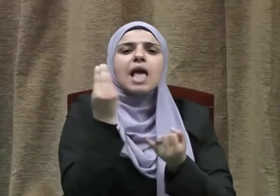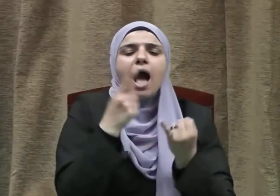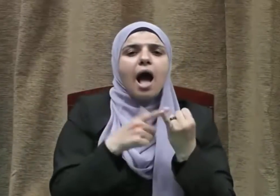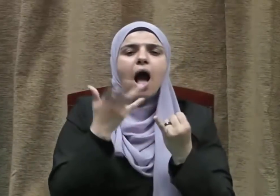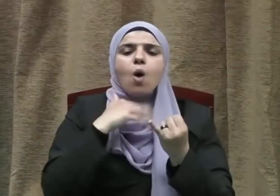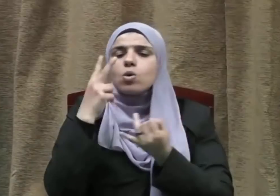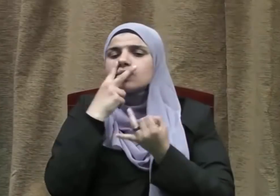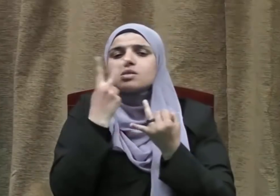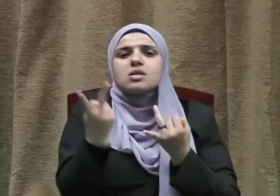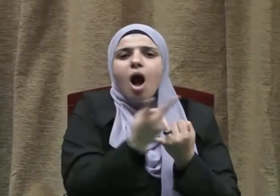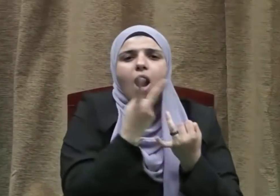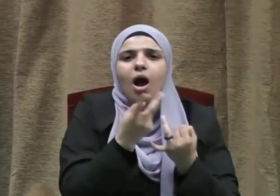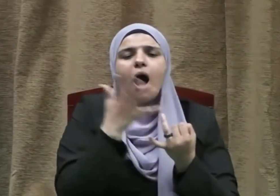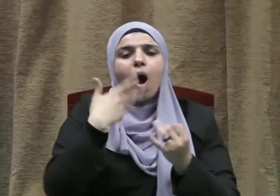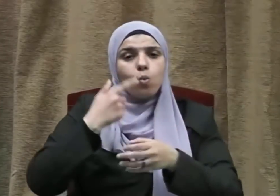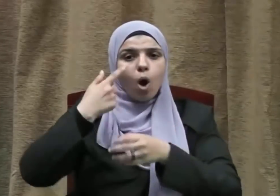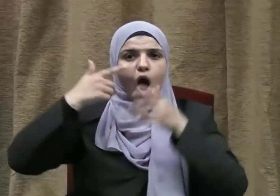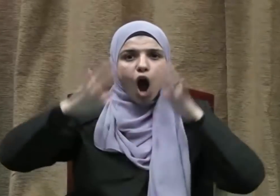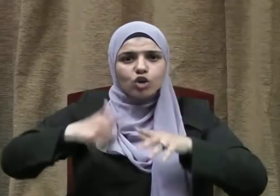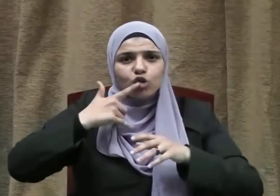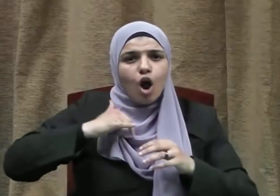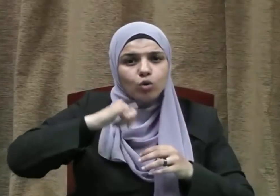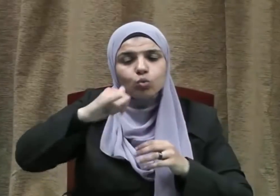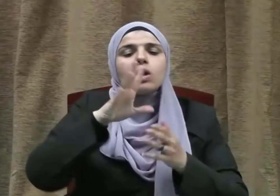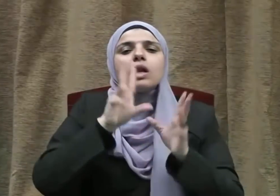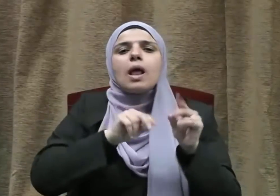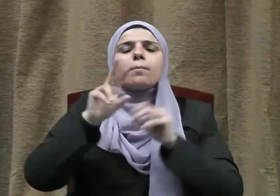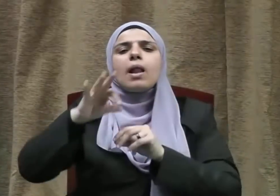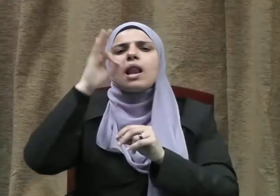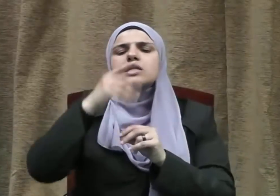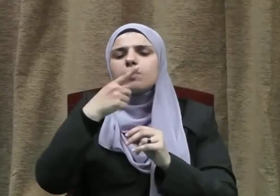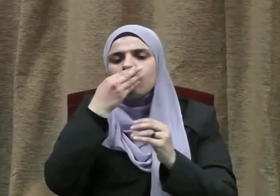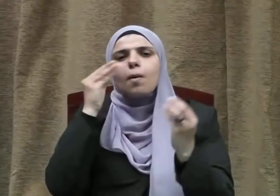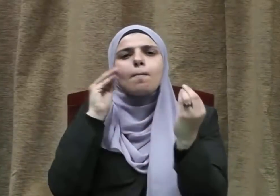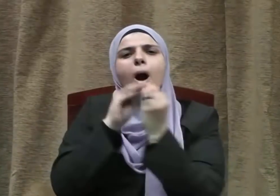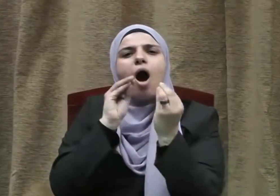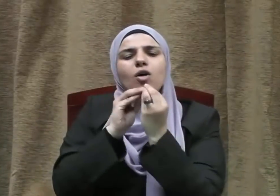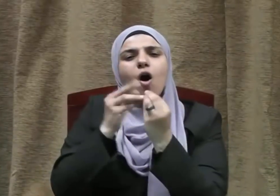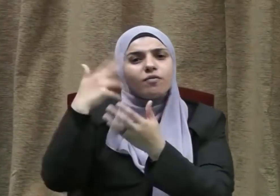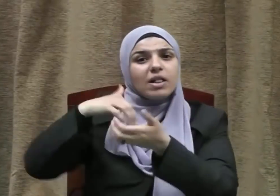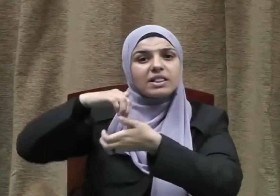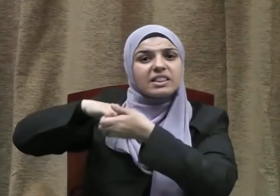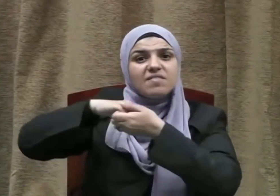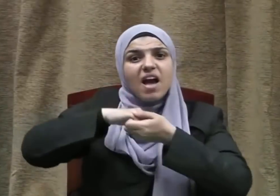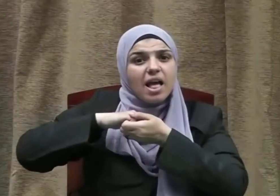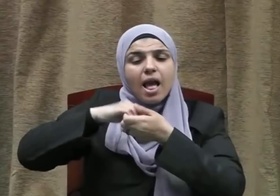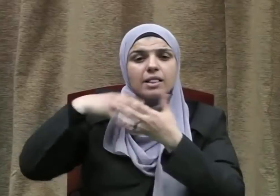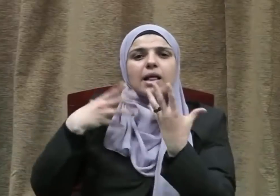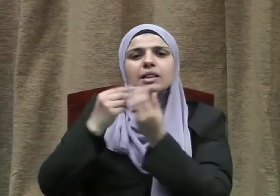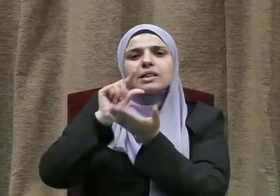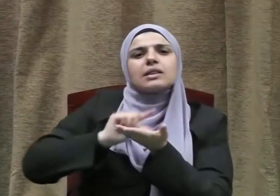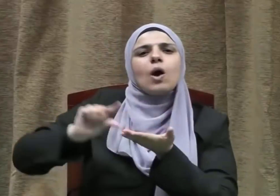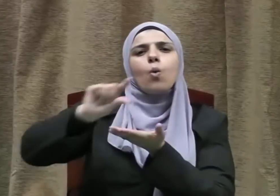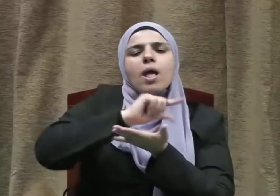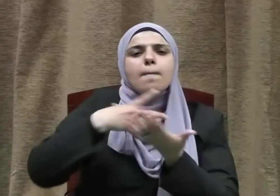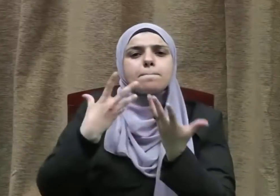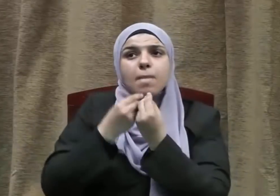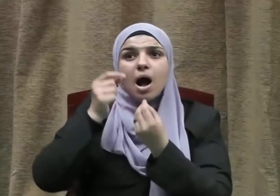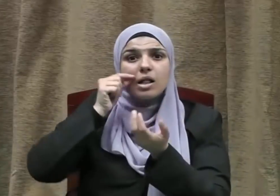أكان سائحاً أم زائراً أم مقيمة بموجب الأعراف والمواثيق والاتفاقيات